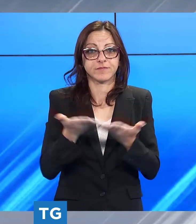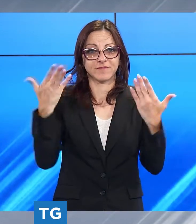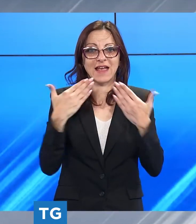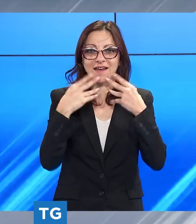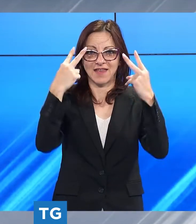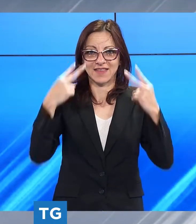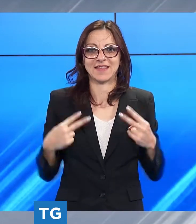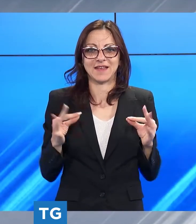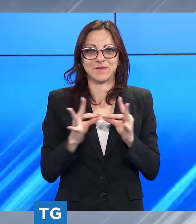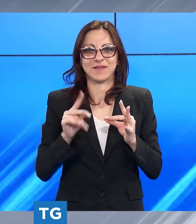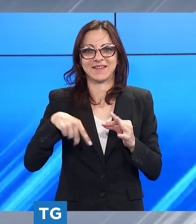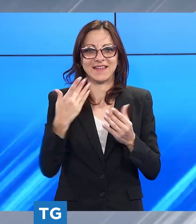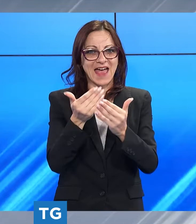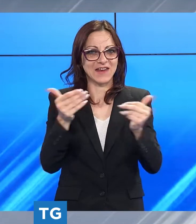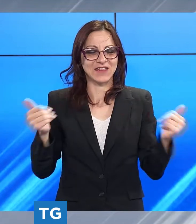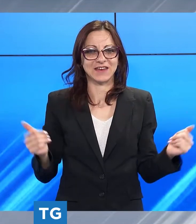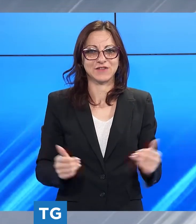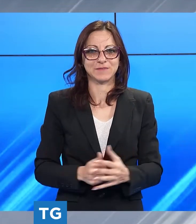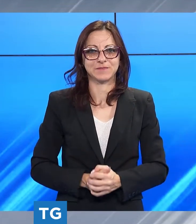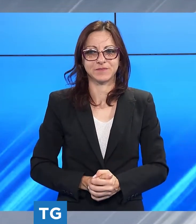break e poi la pagina sportiva